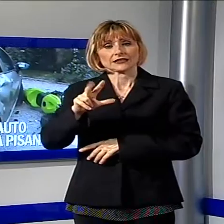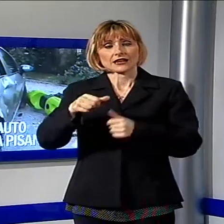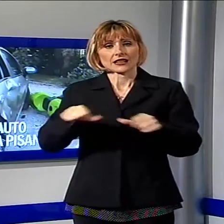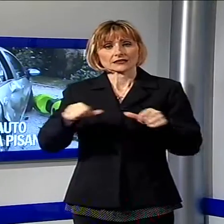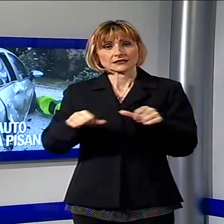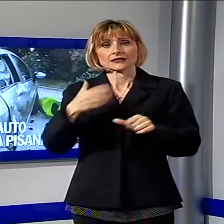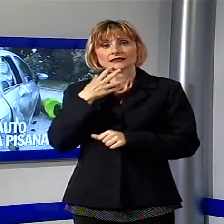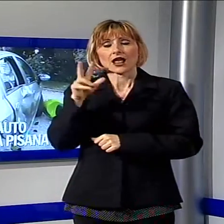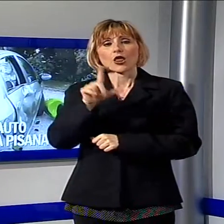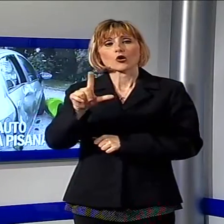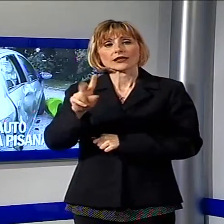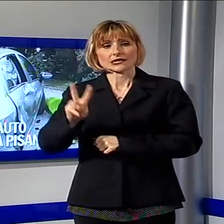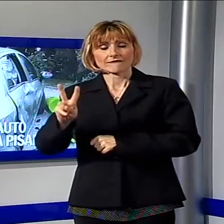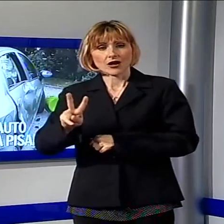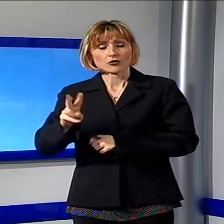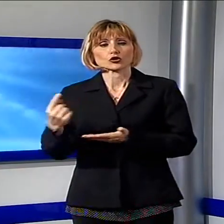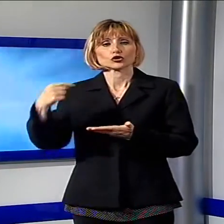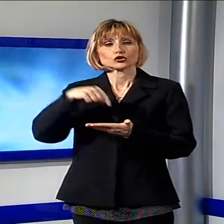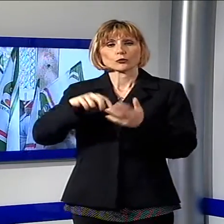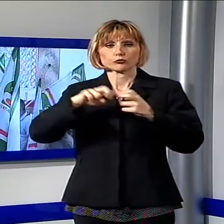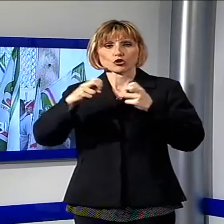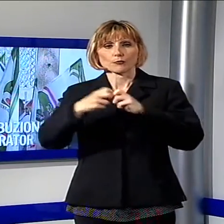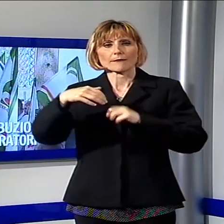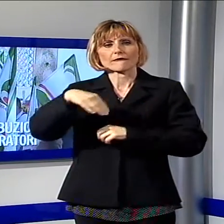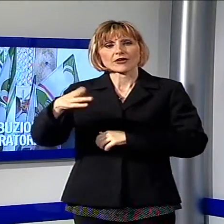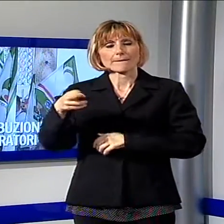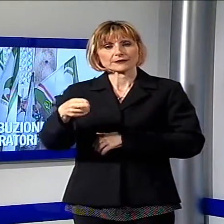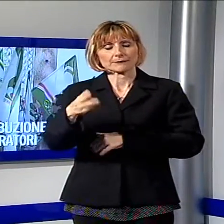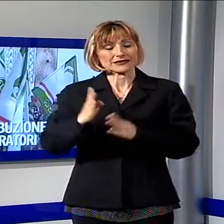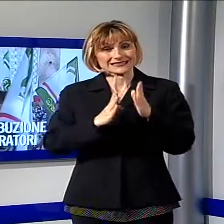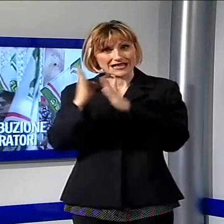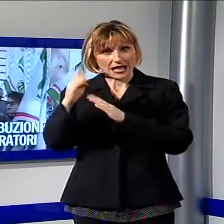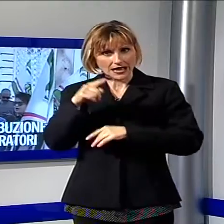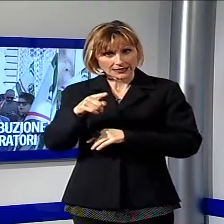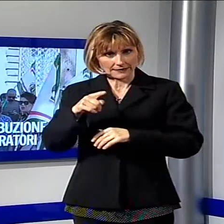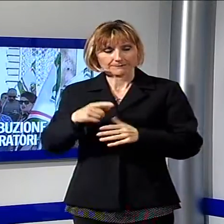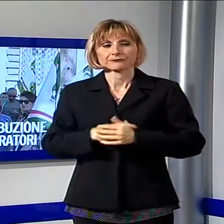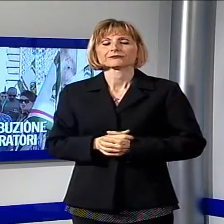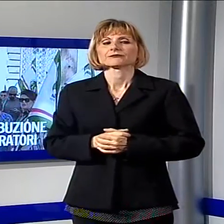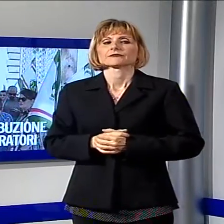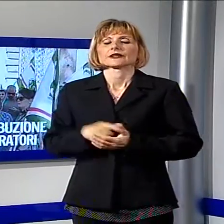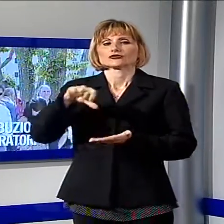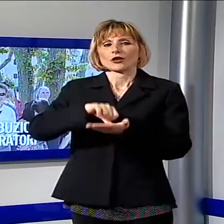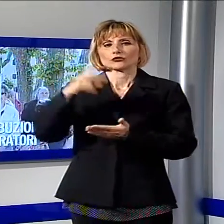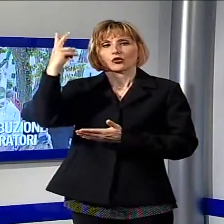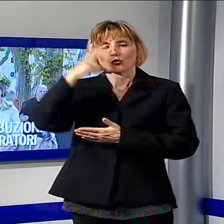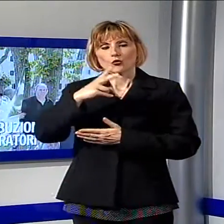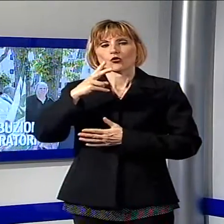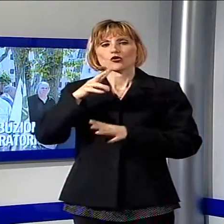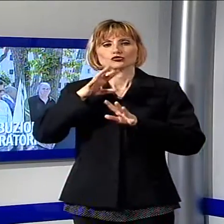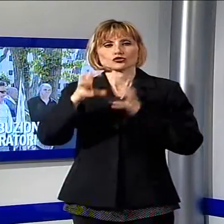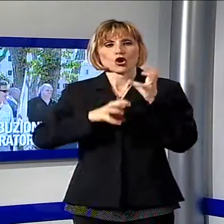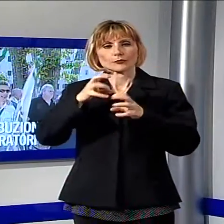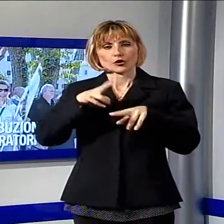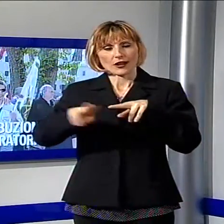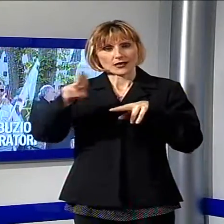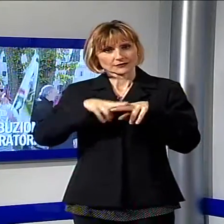pericolosità di questa strada. Grande distribuzione, corteo dei lavoratori in centro storico a Lucca, in occasione dello sciopero